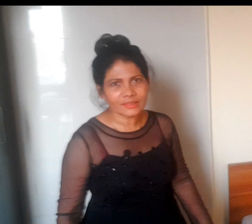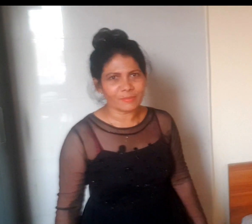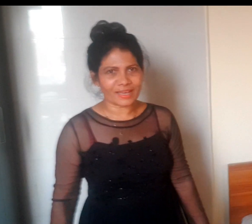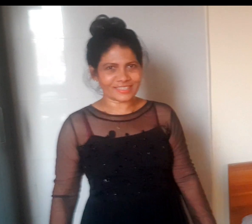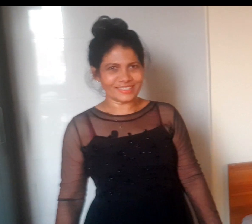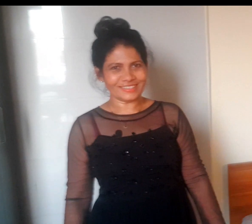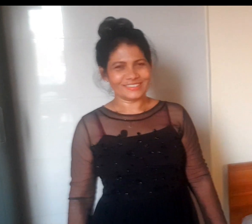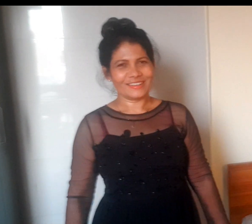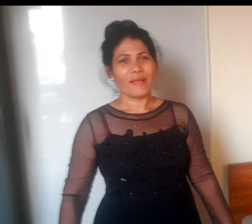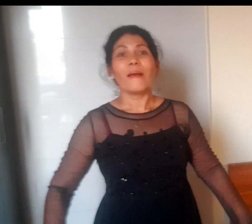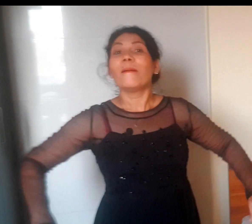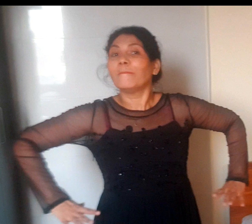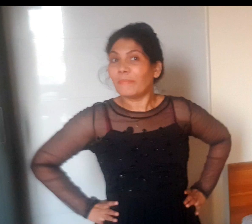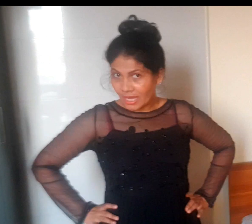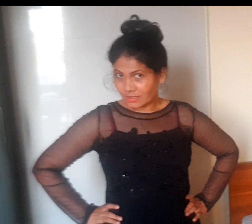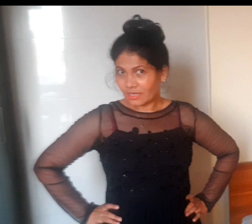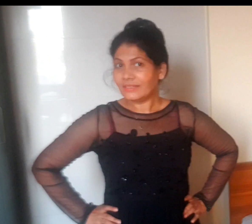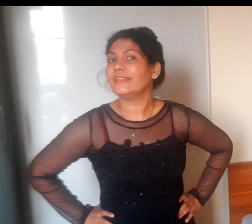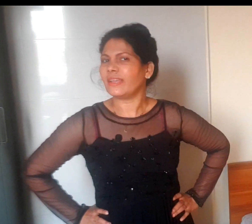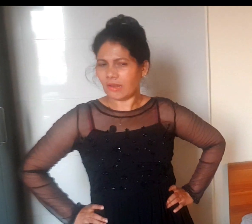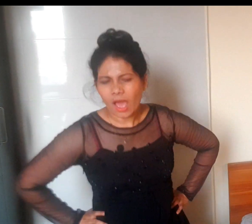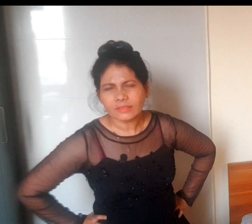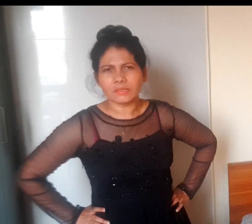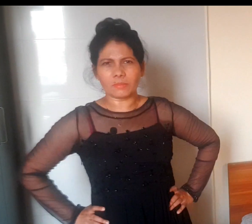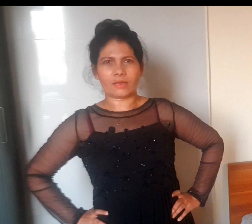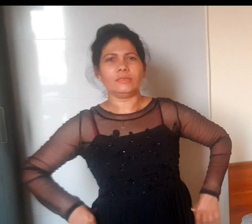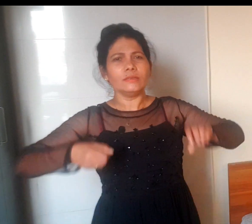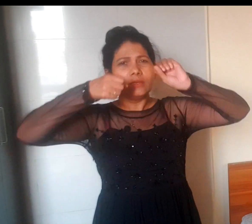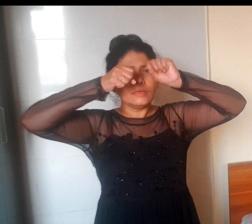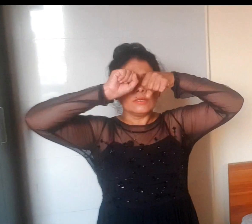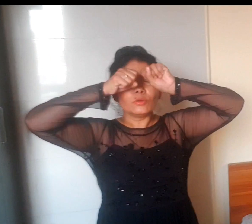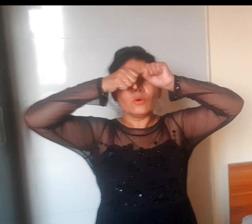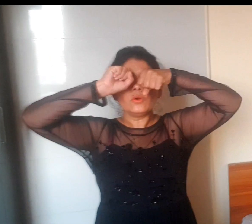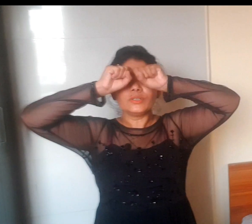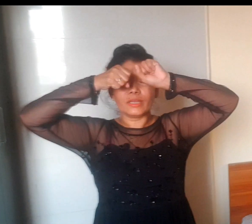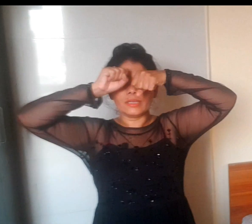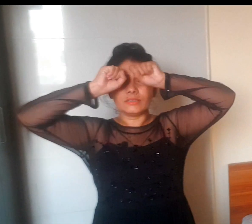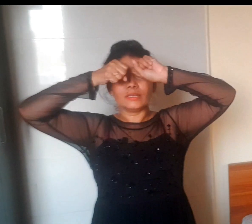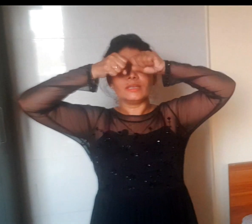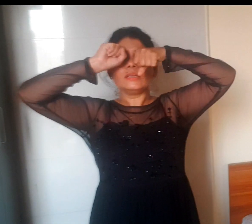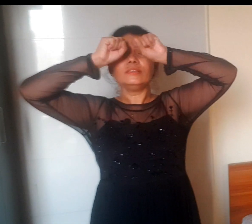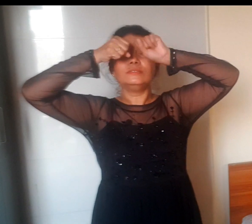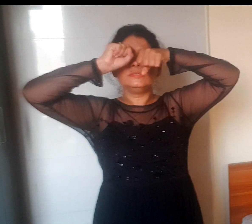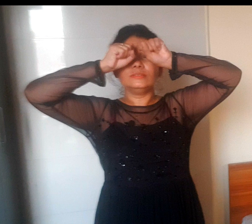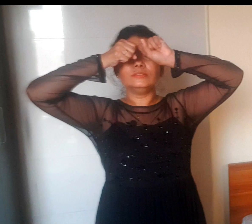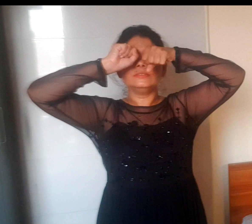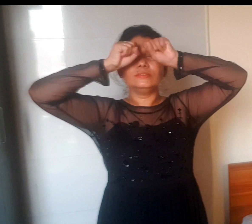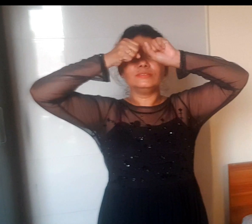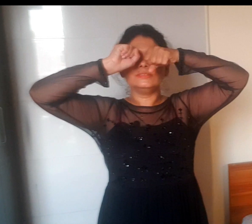लात मारी रो रहे थे